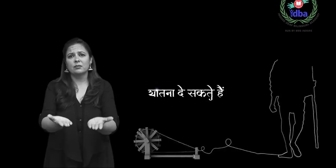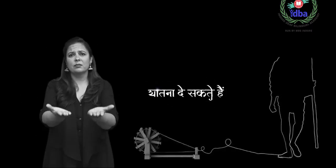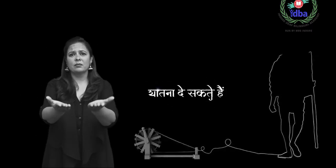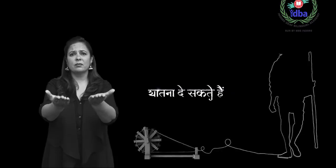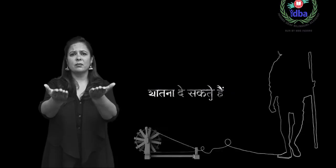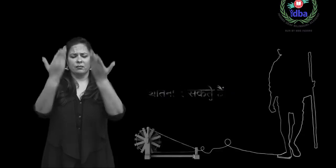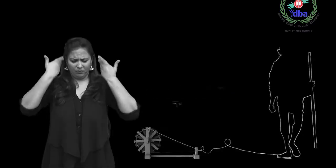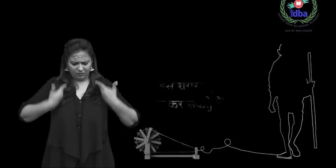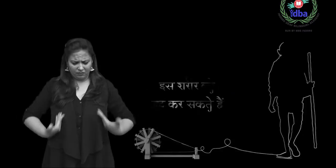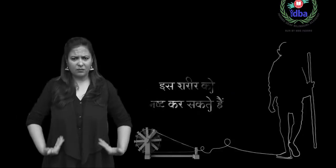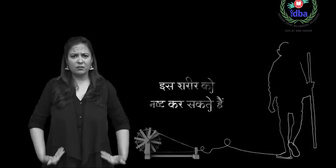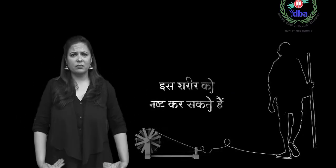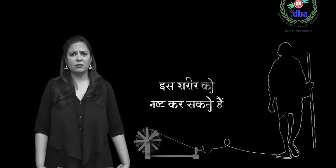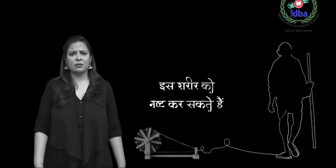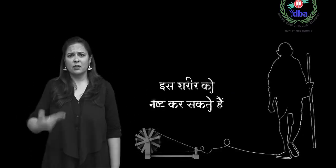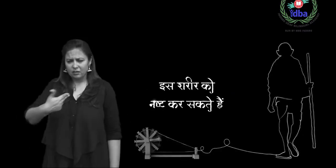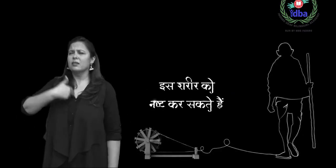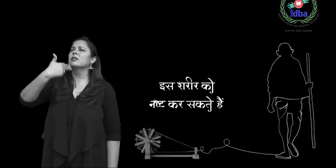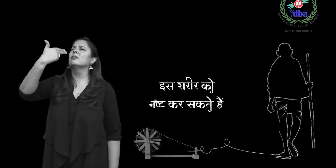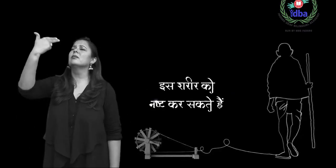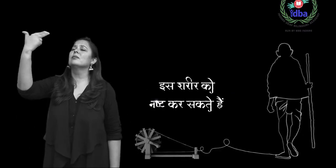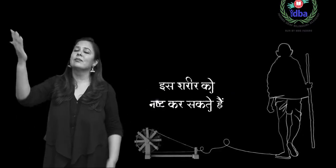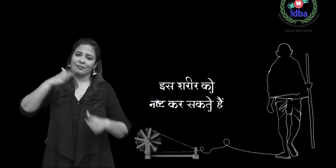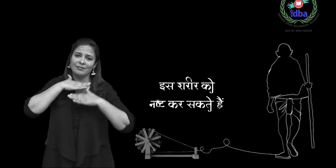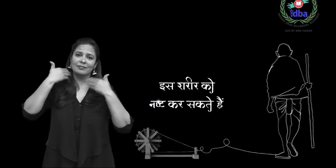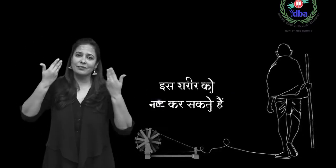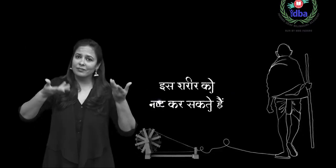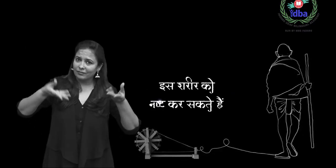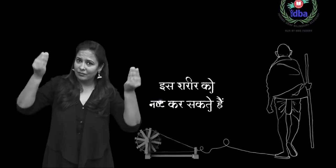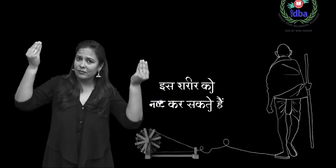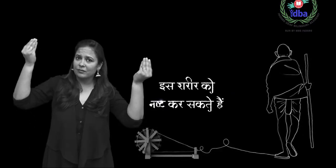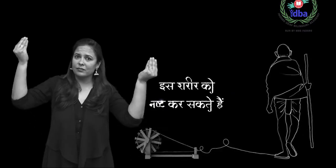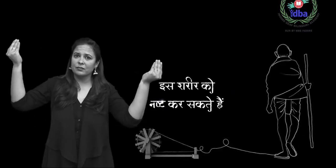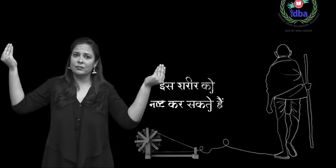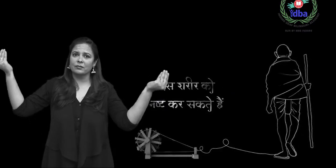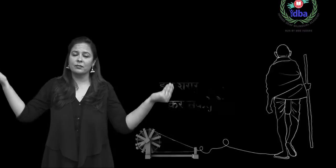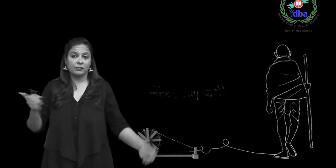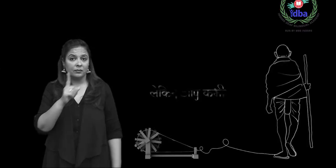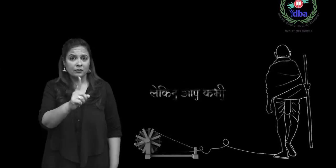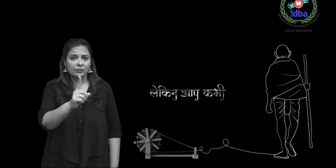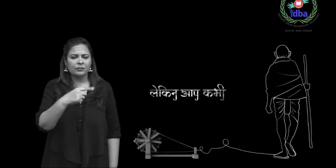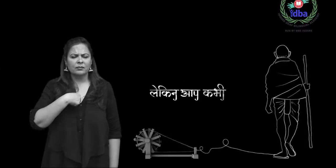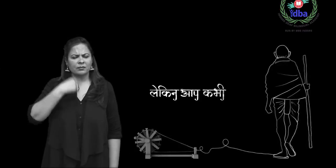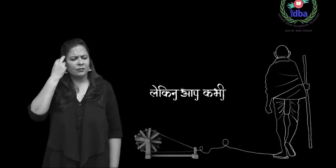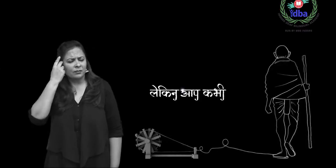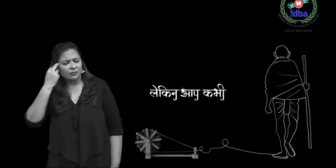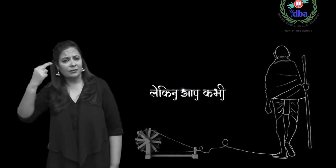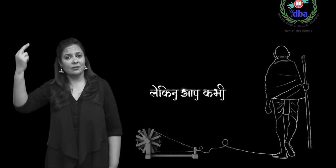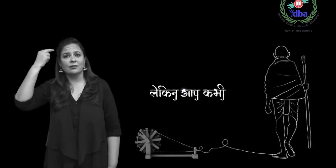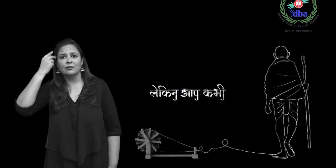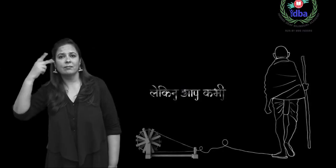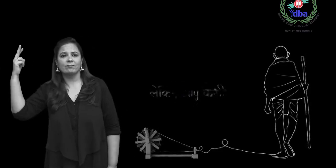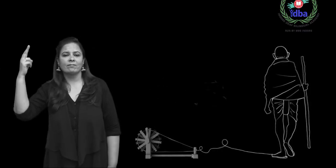ہیں اس شریر کو پرشت کر سکتے ہیں لیکن آپ کبھی